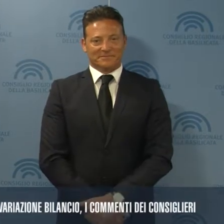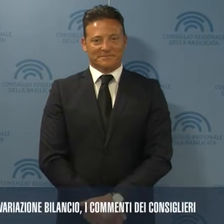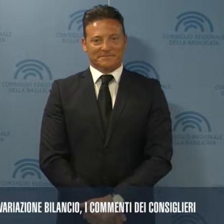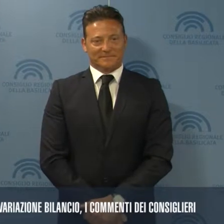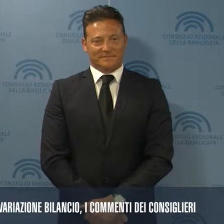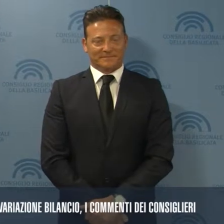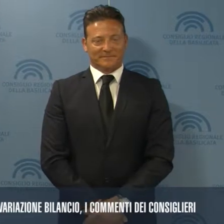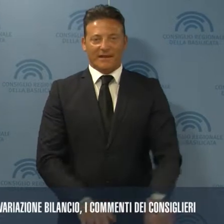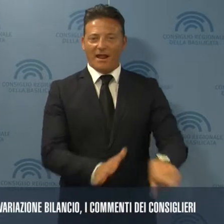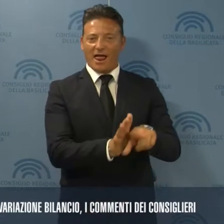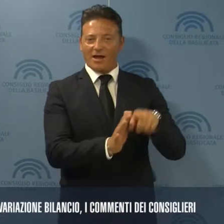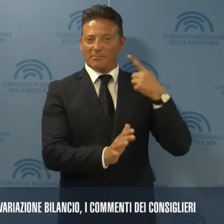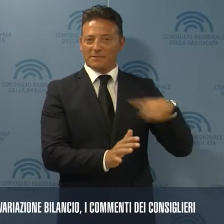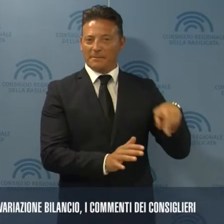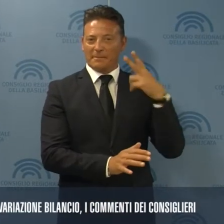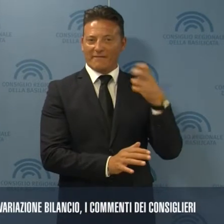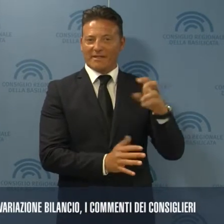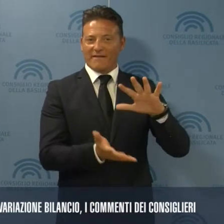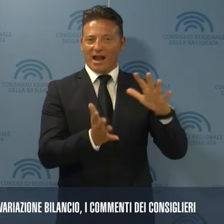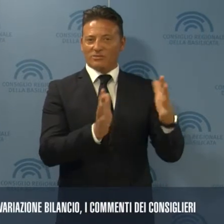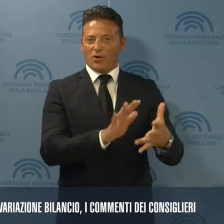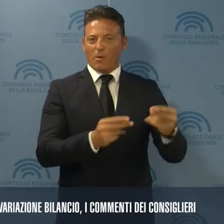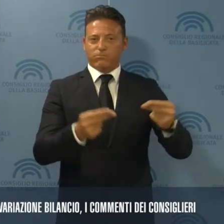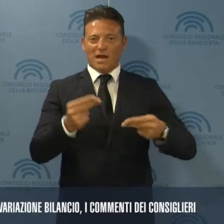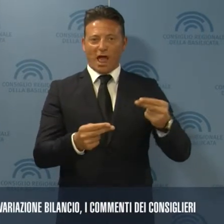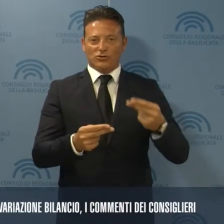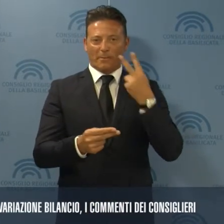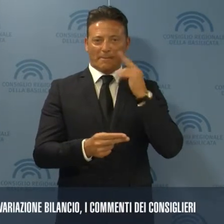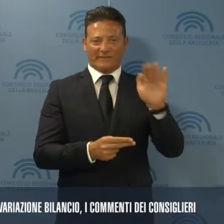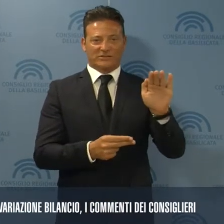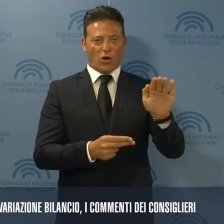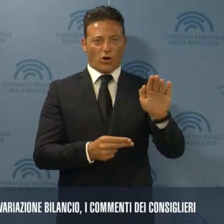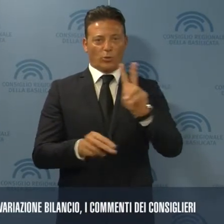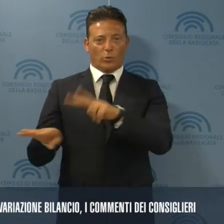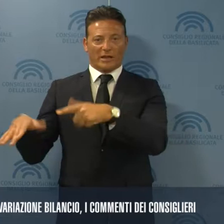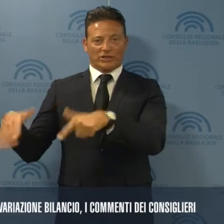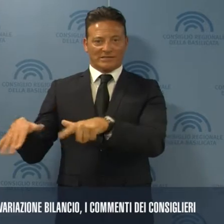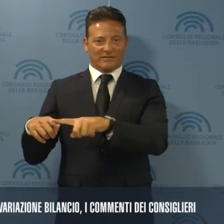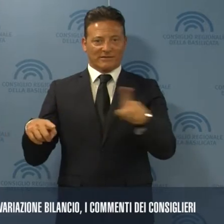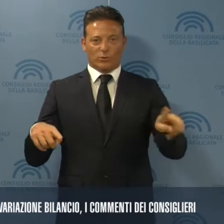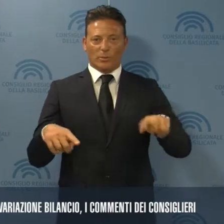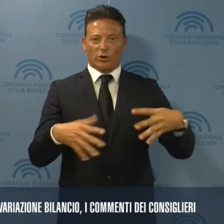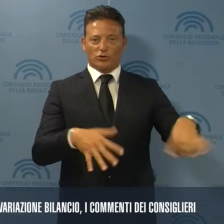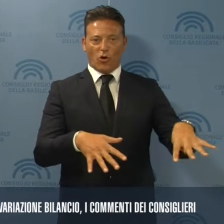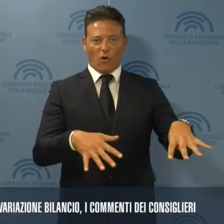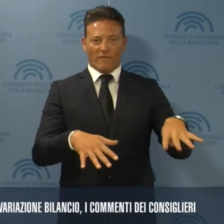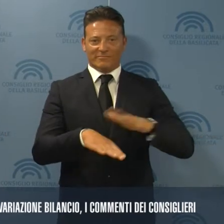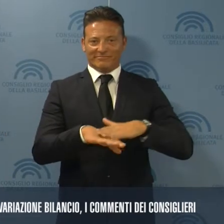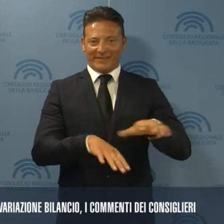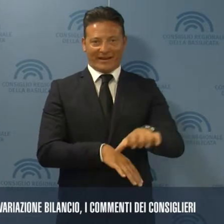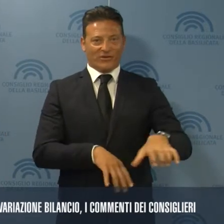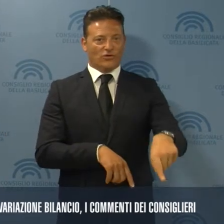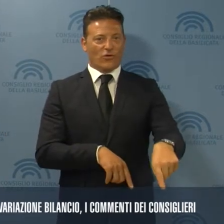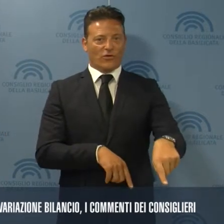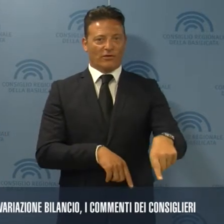La legge che prevede variazioni al bilancio di previsione 2017-2019 della Regione